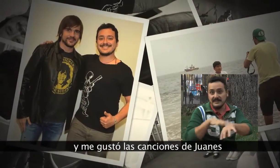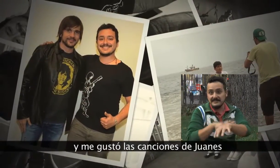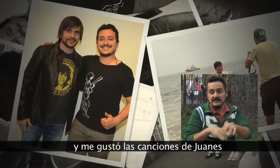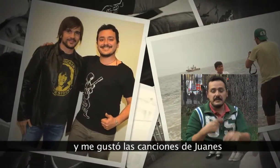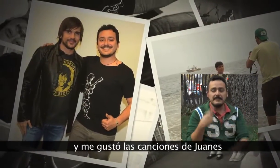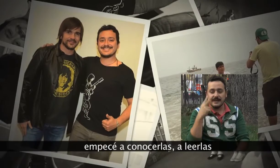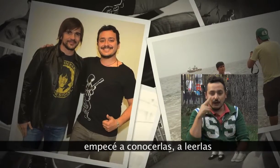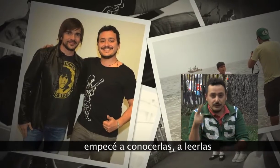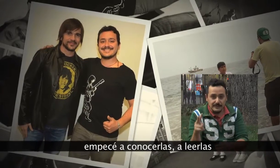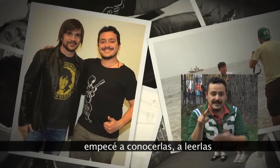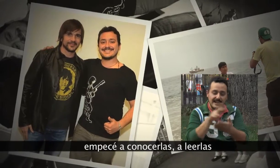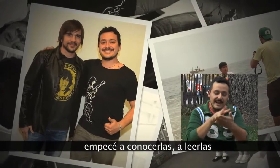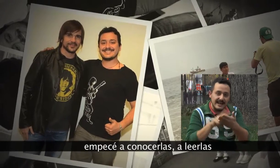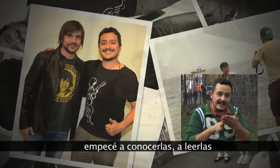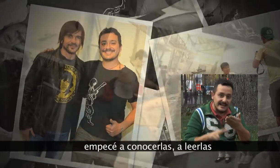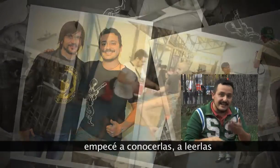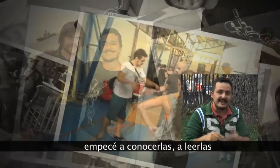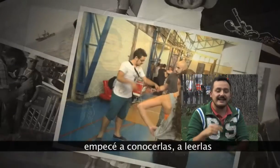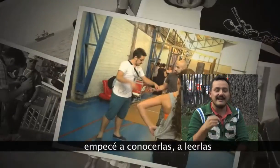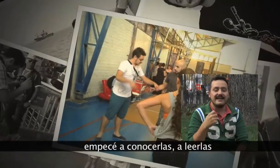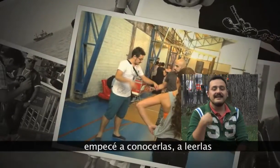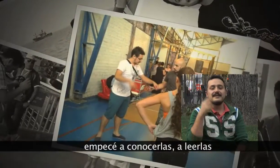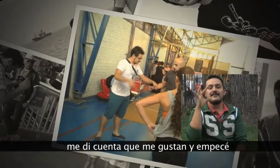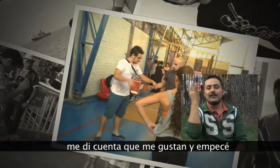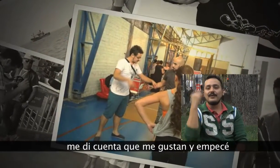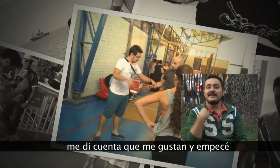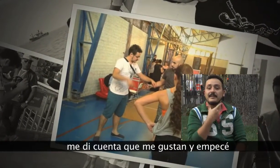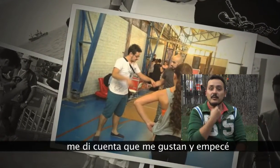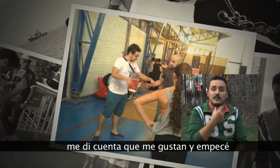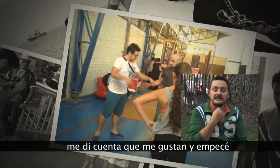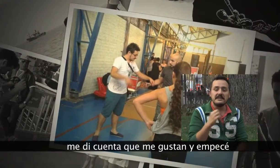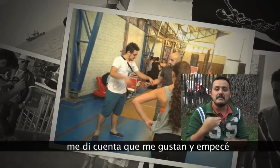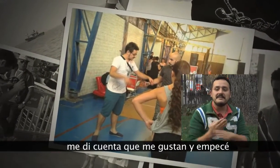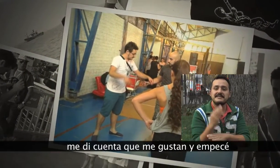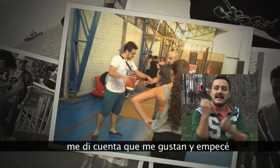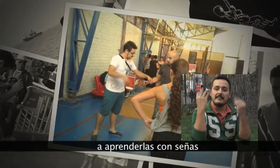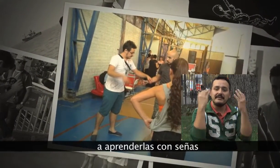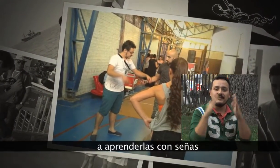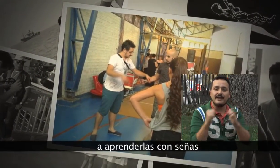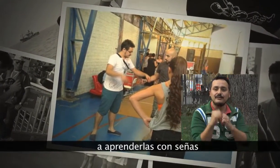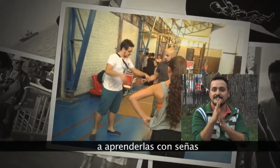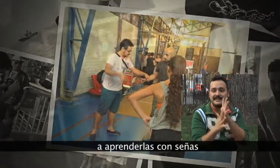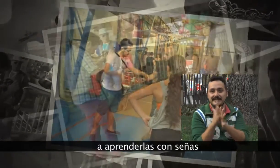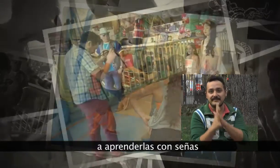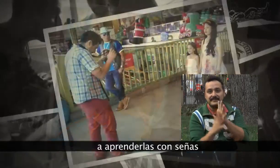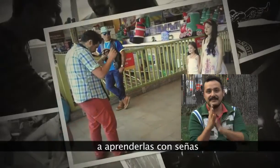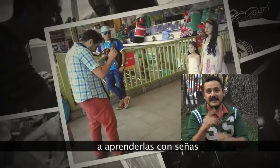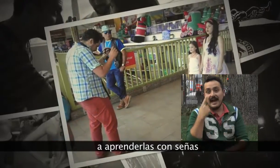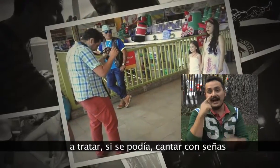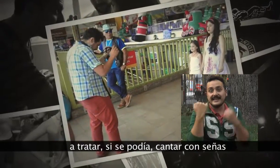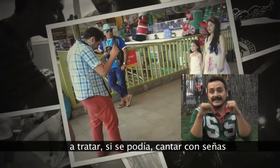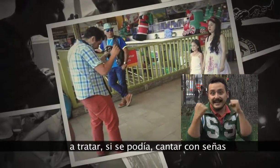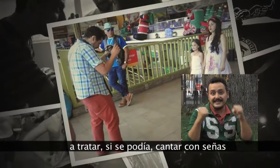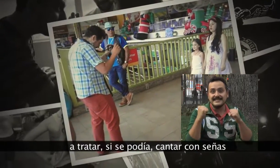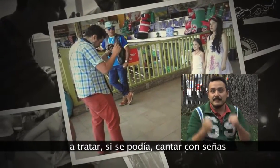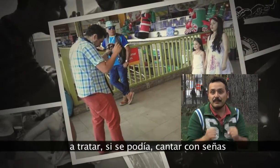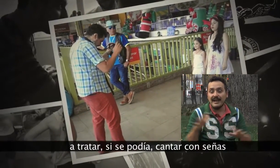Juanes, empecé a conocerla, a leerla y me di cuenta que me gusta y empecé a aprender las conseñas, a tratar si se podían